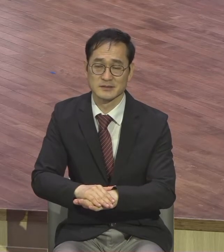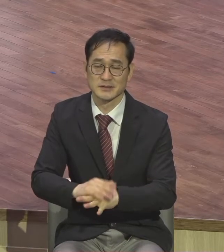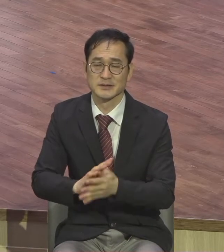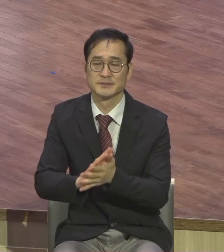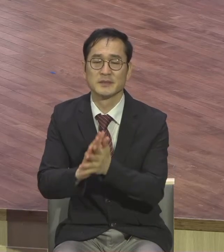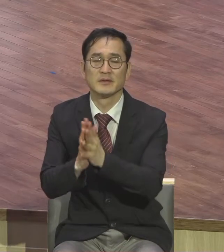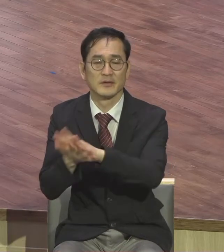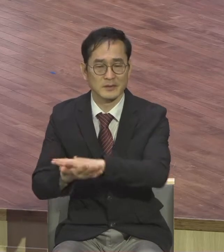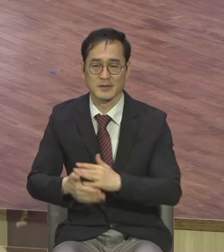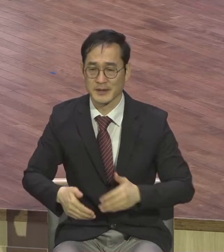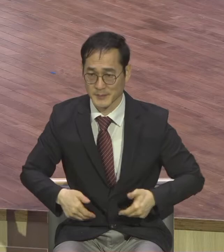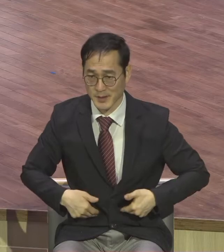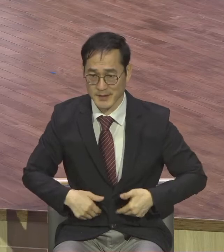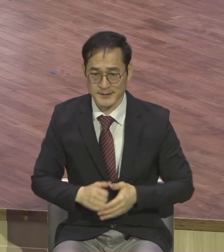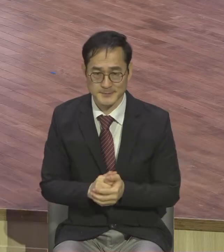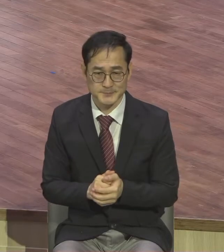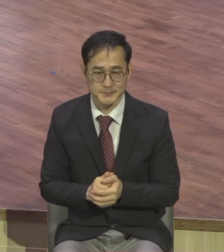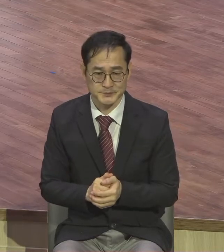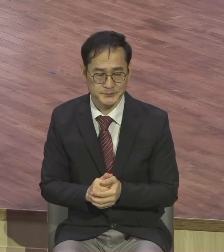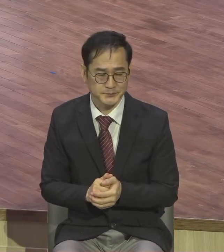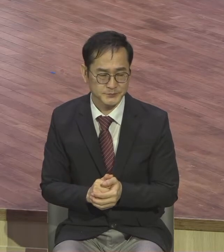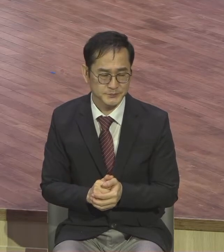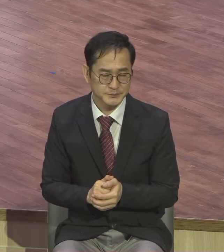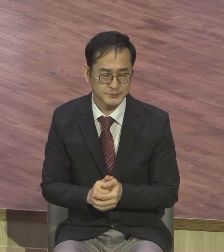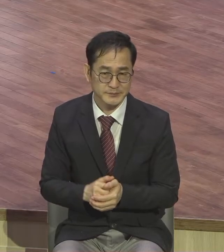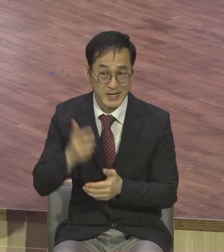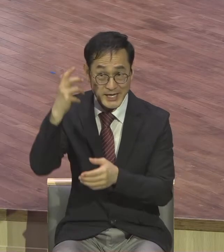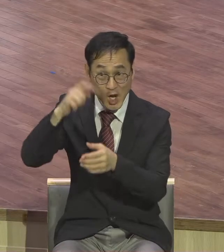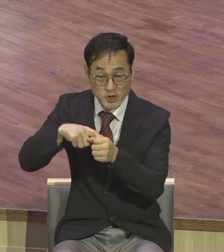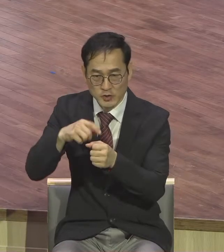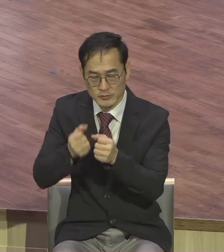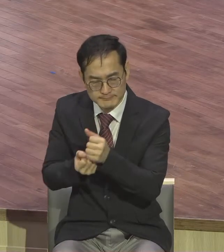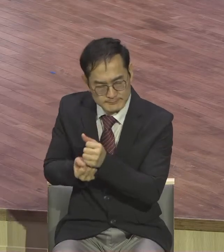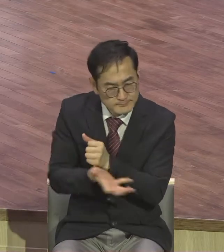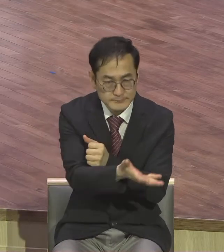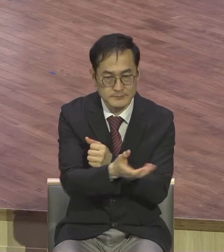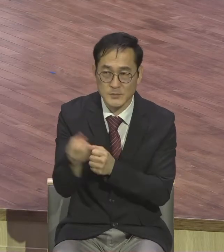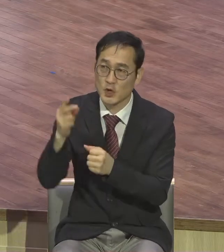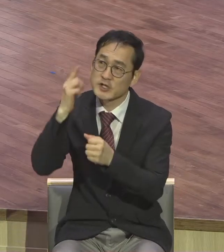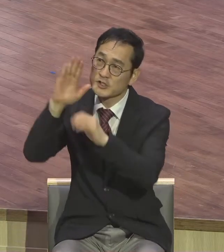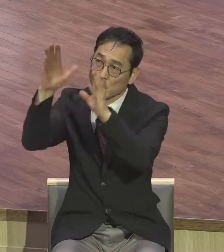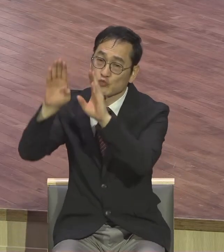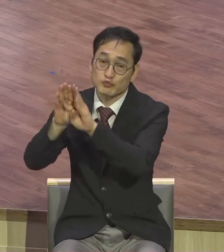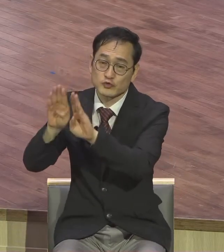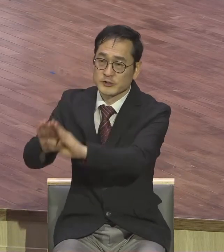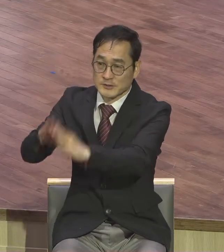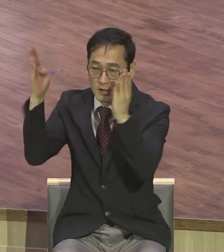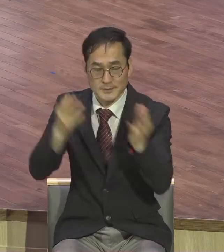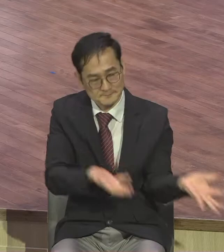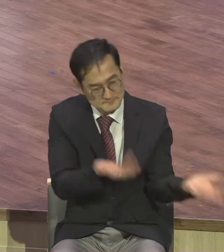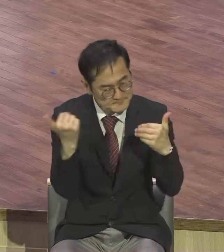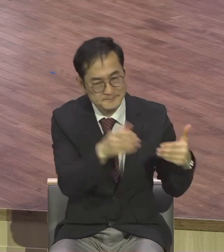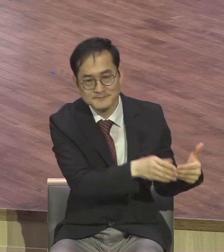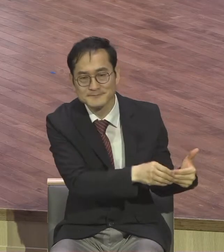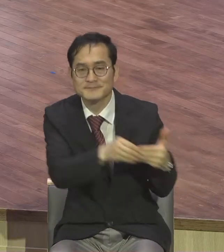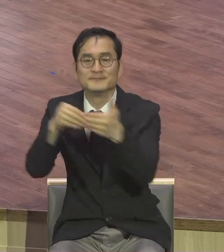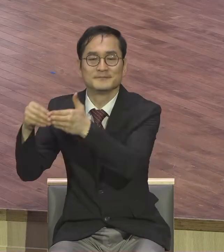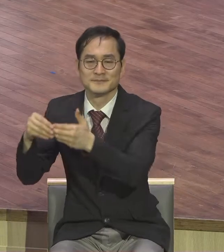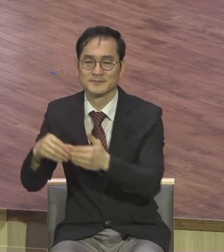영향을 입히게 되고 천국 문은 문을 여는 삶을 살게 된다 잠김 효과라는 말이 있습니다